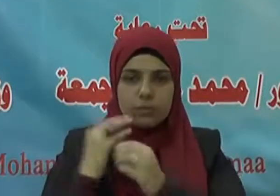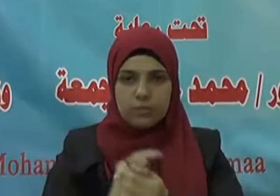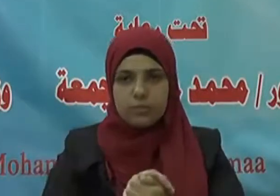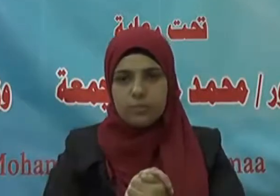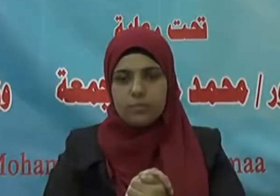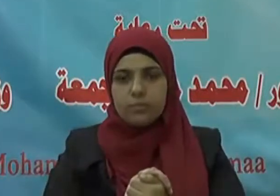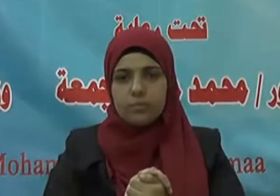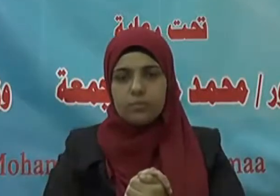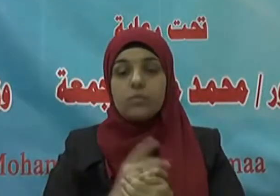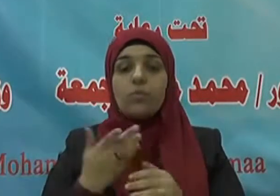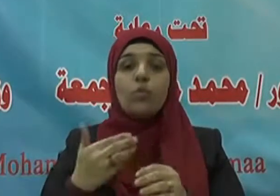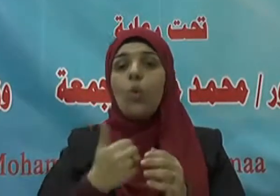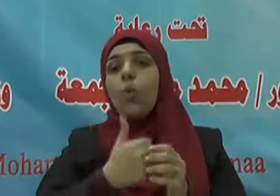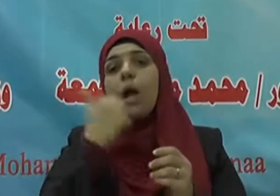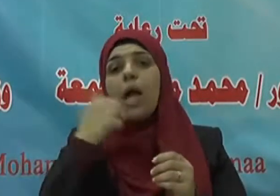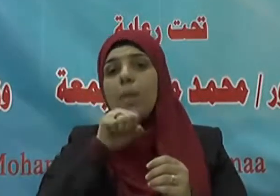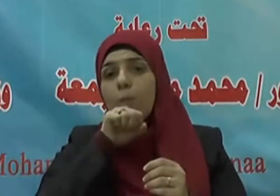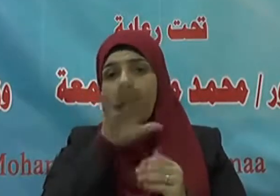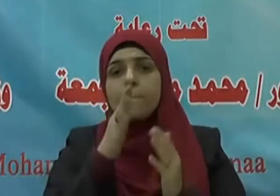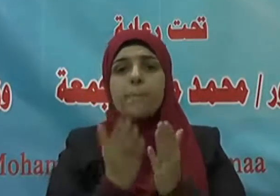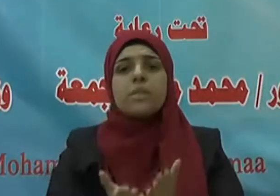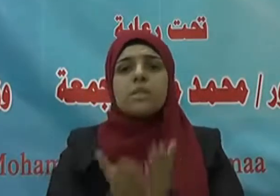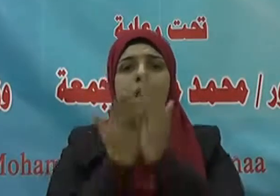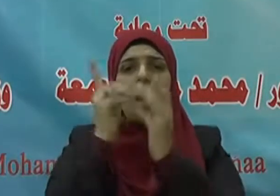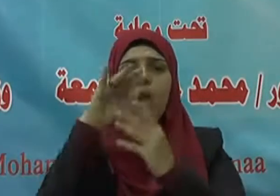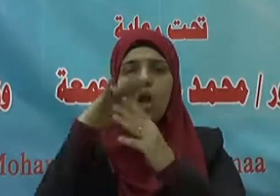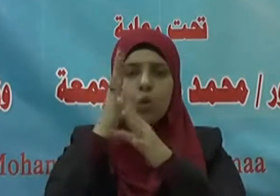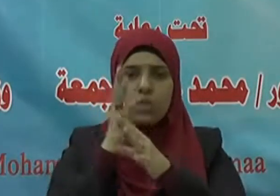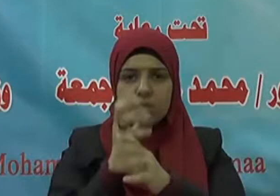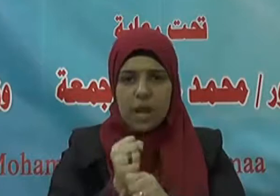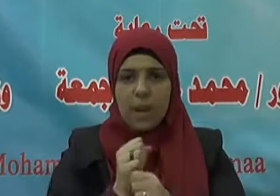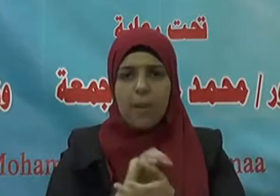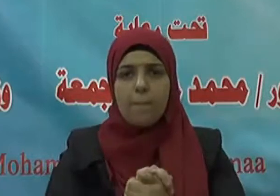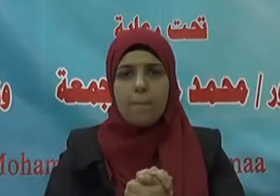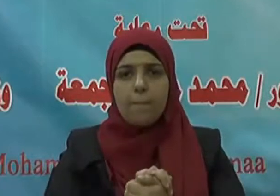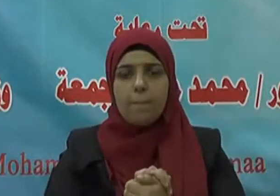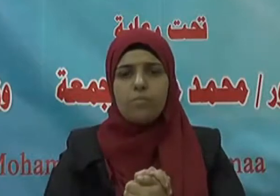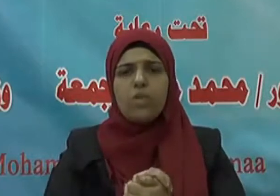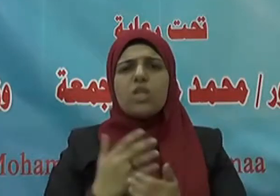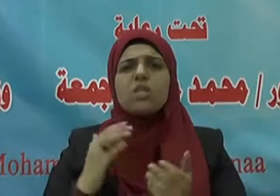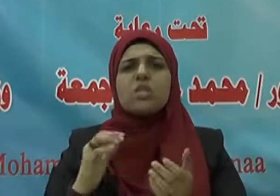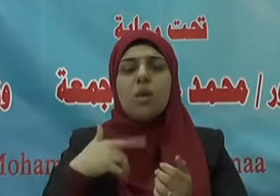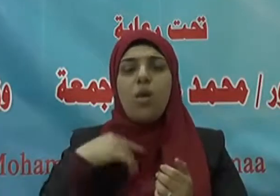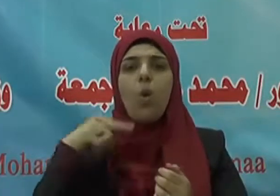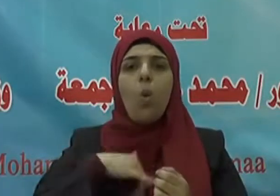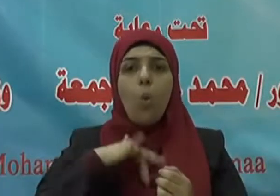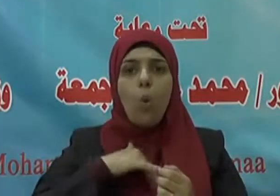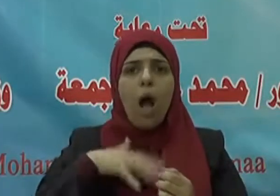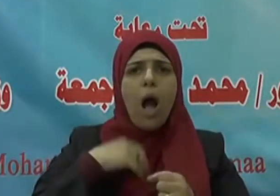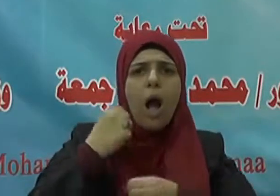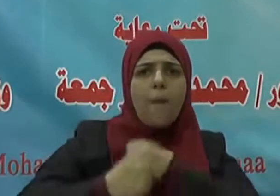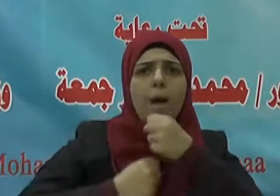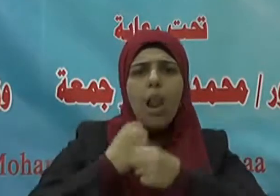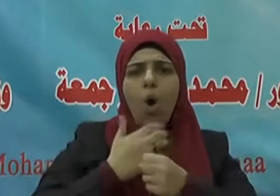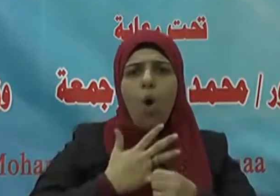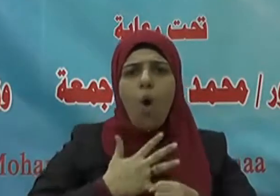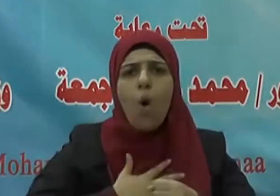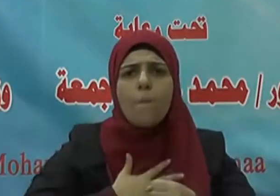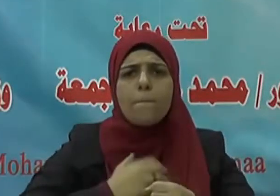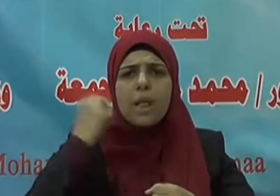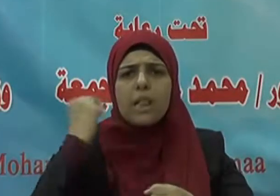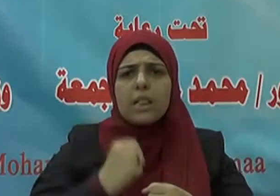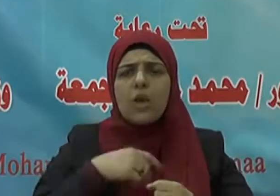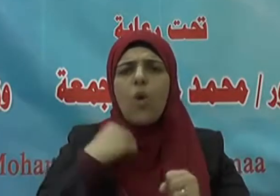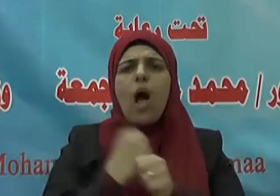وكان النبي صلى الله عليه وسلم صاحب همة عالية